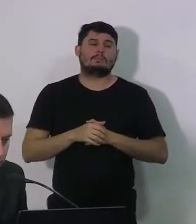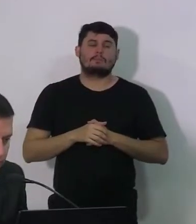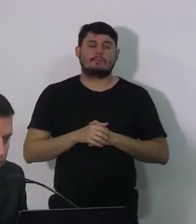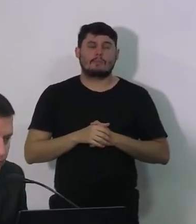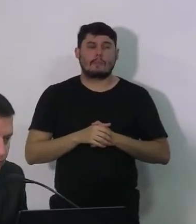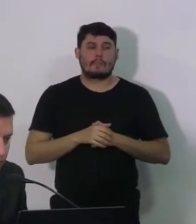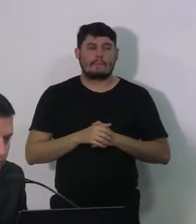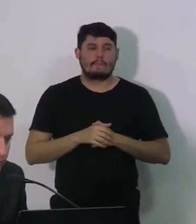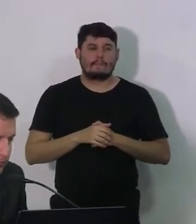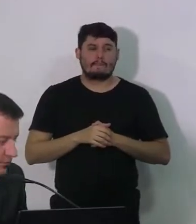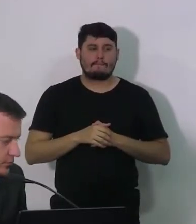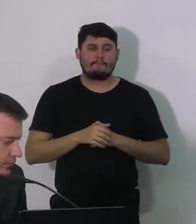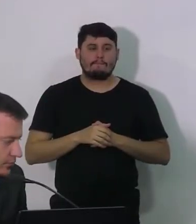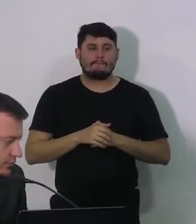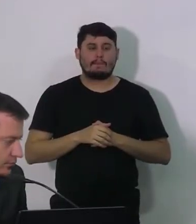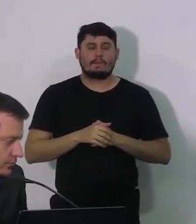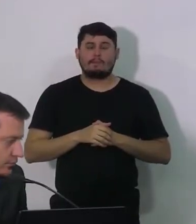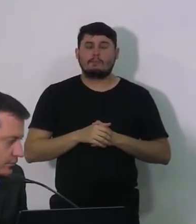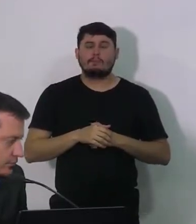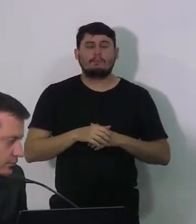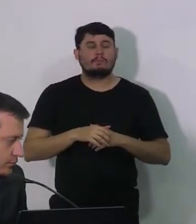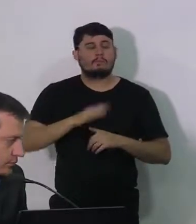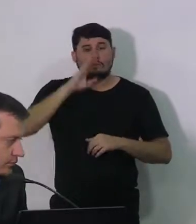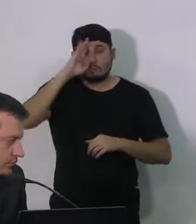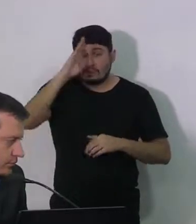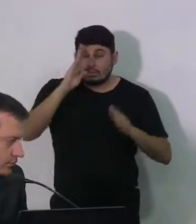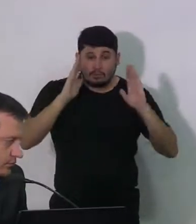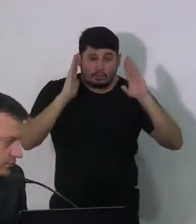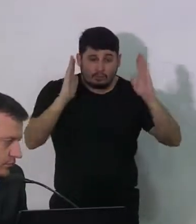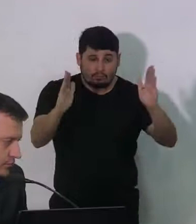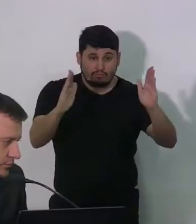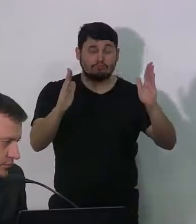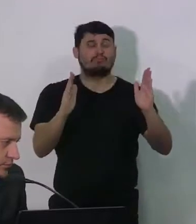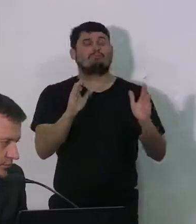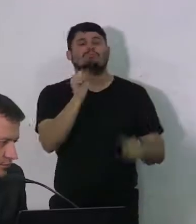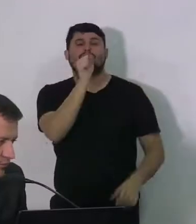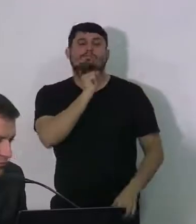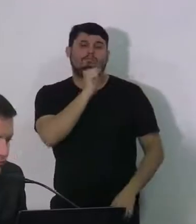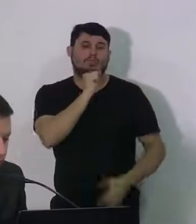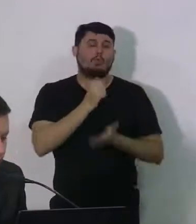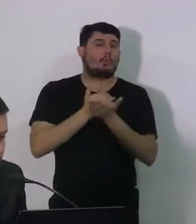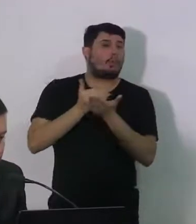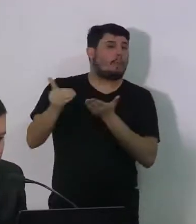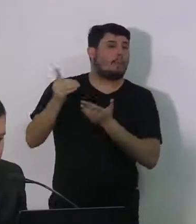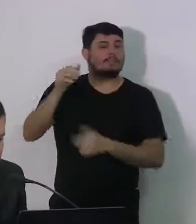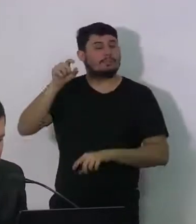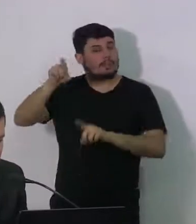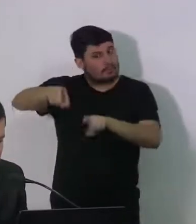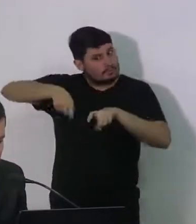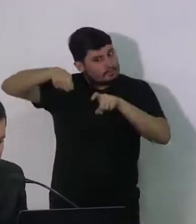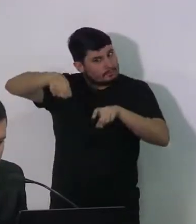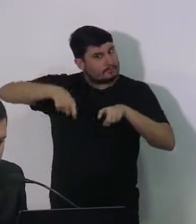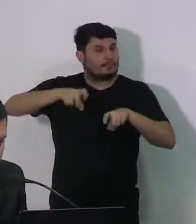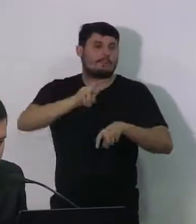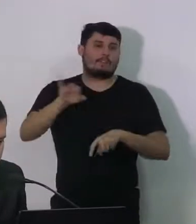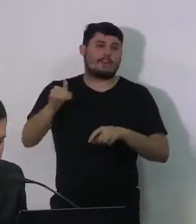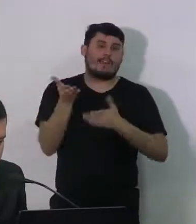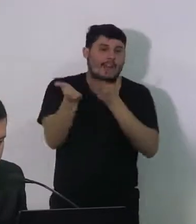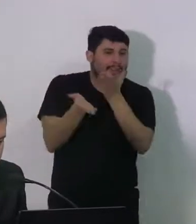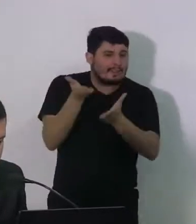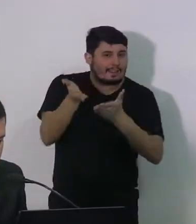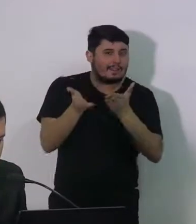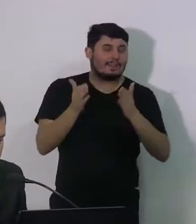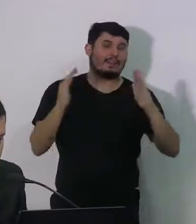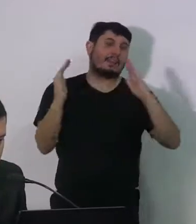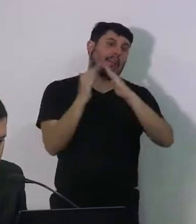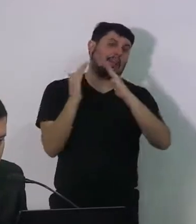preservar os nossos idosos, essa semana a gente começa na zona rural do nosso município, atendendo em casa os medicamentos